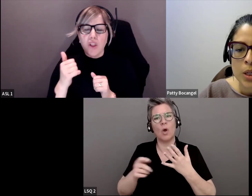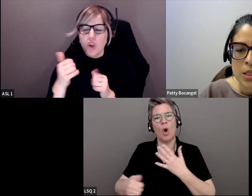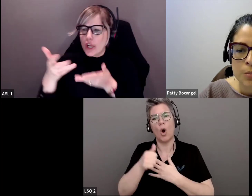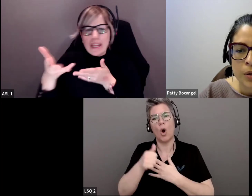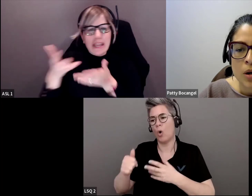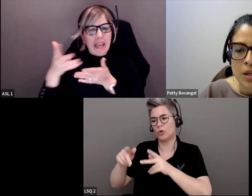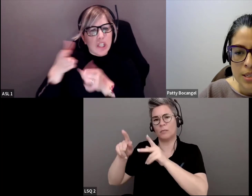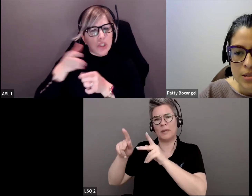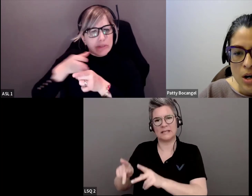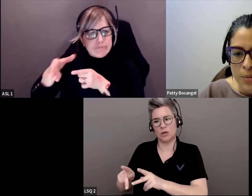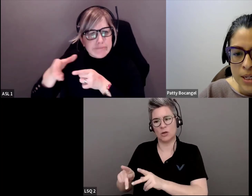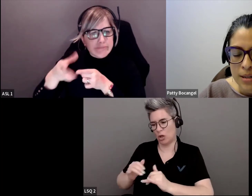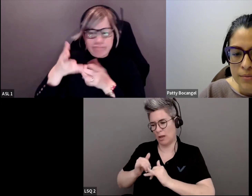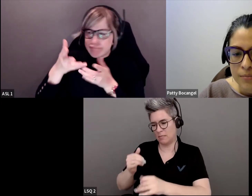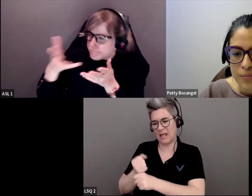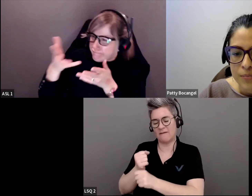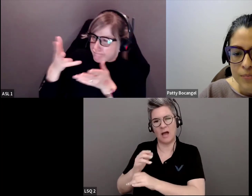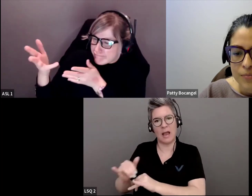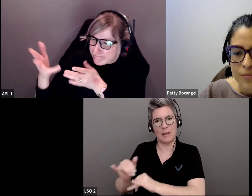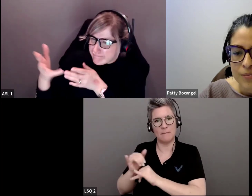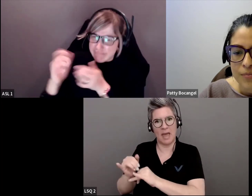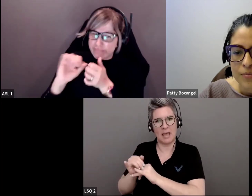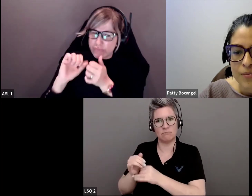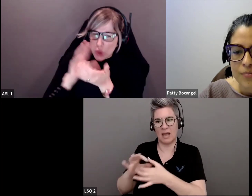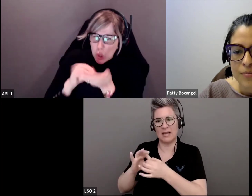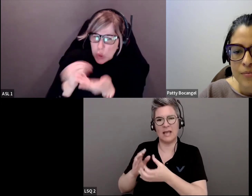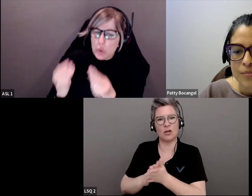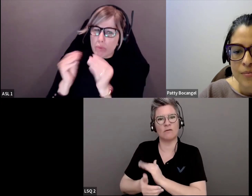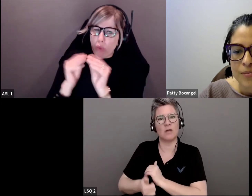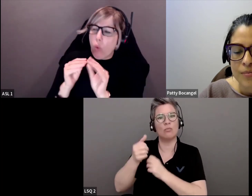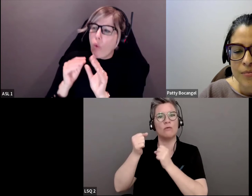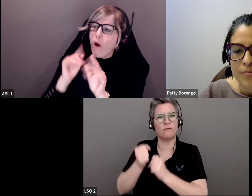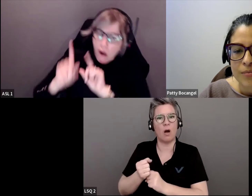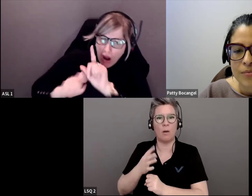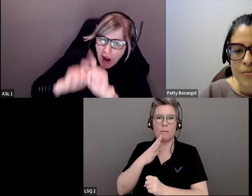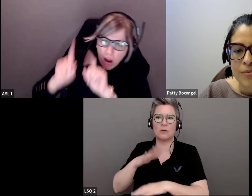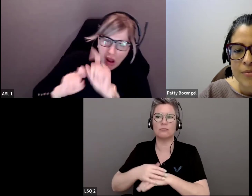praticiens de la mobilisation pour approfondir ce sujet.